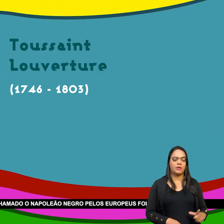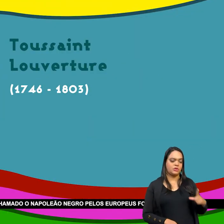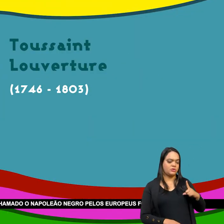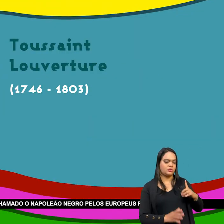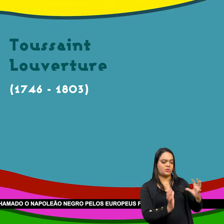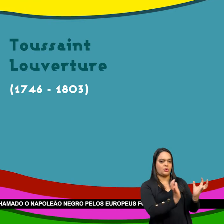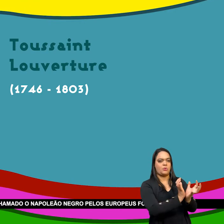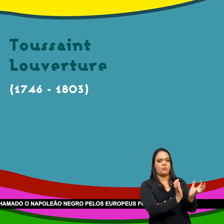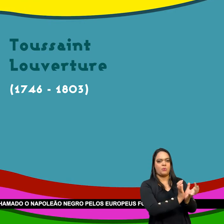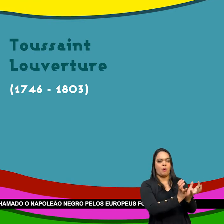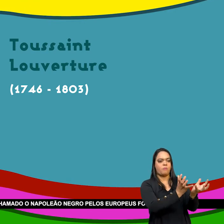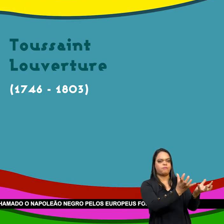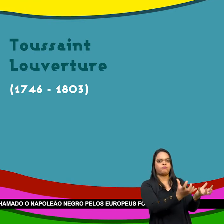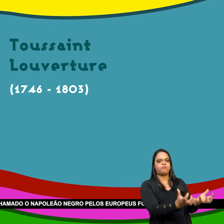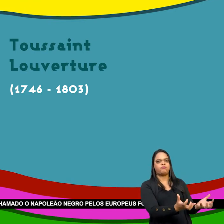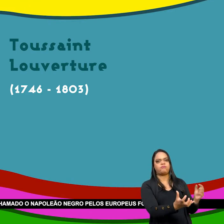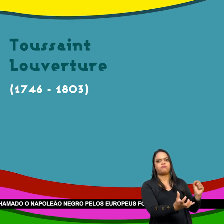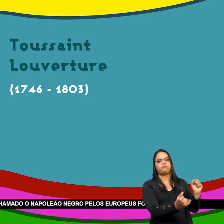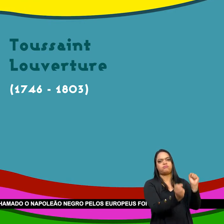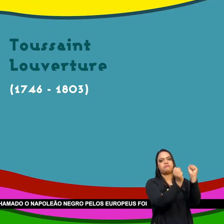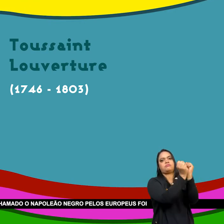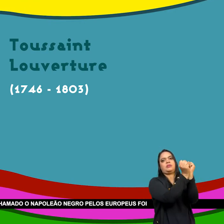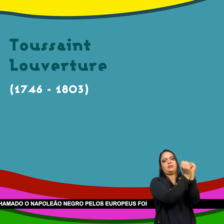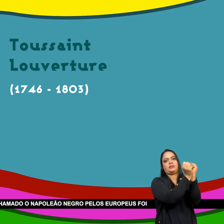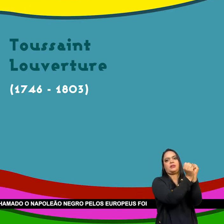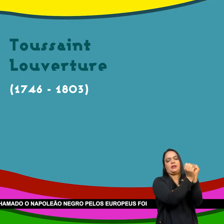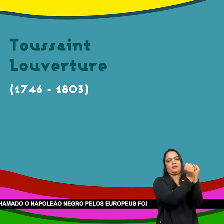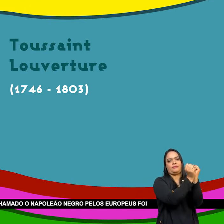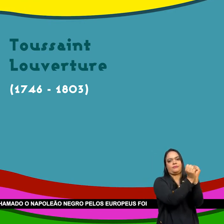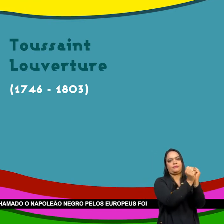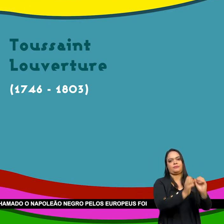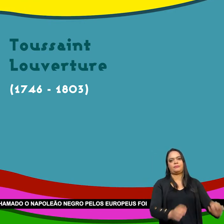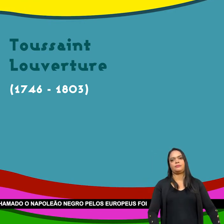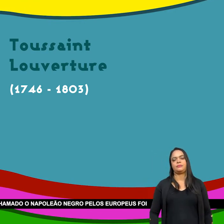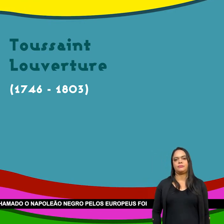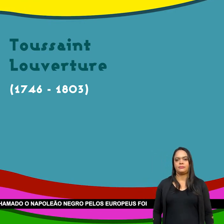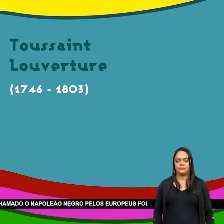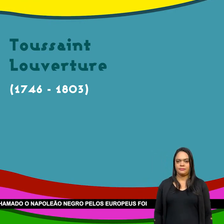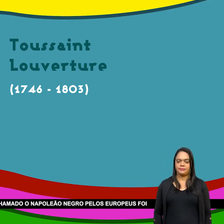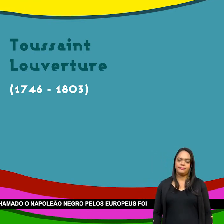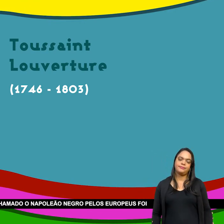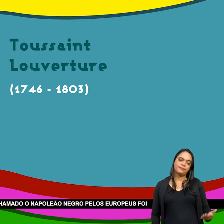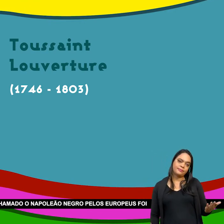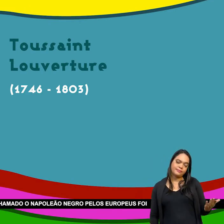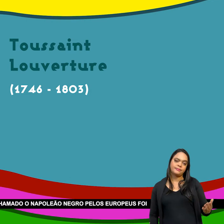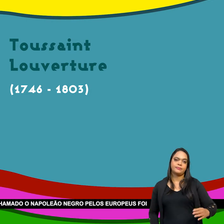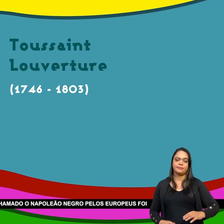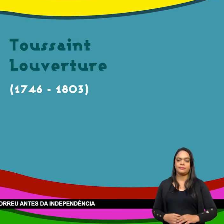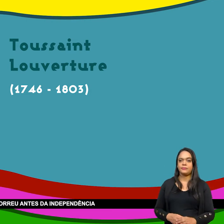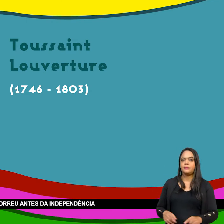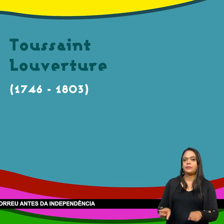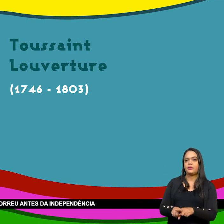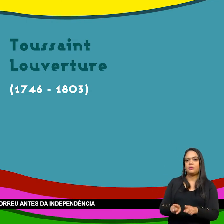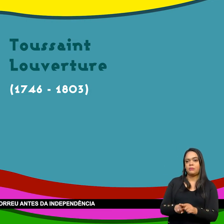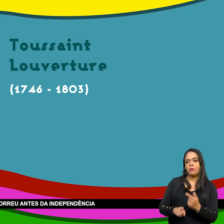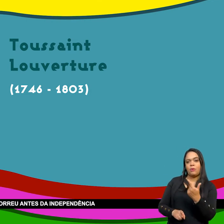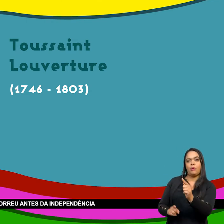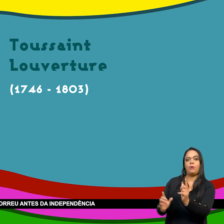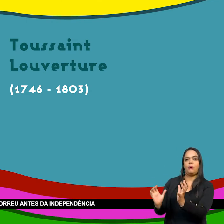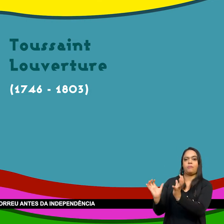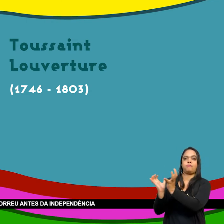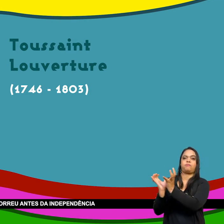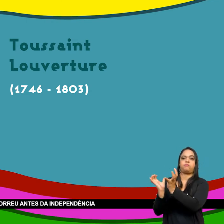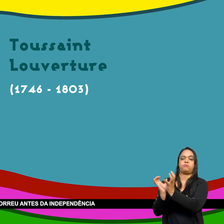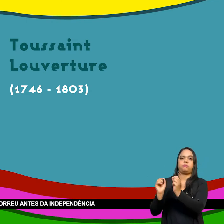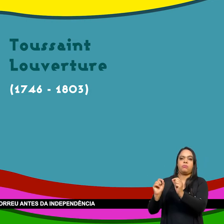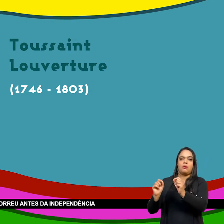Que era Chamado O Napoleão Negro Pelos europeus Que foi o principal Chefe Da